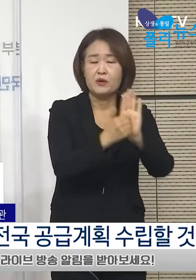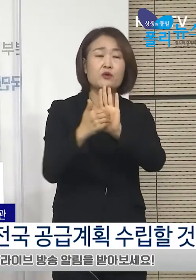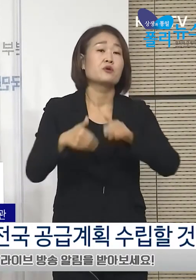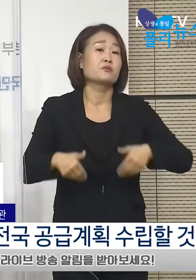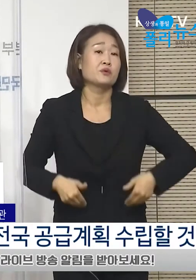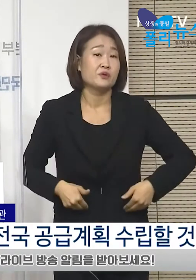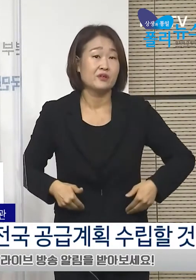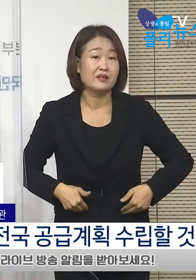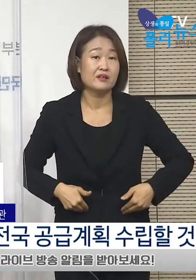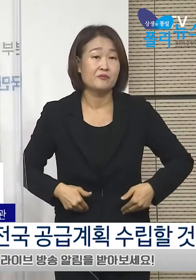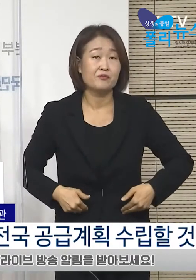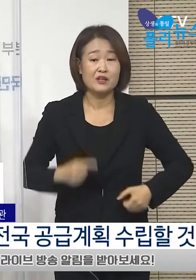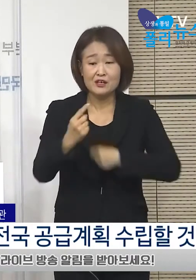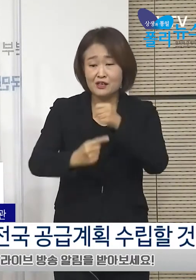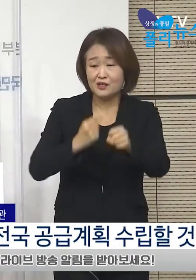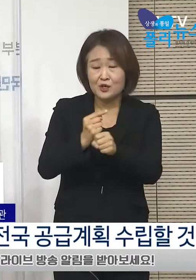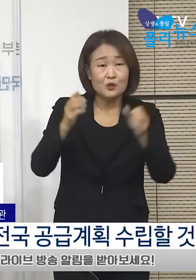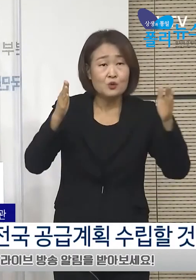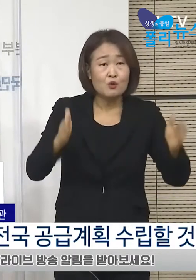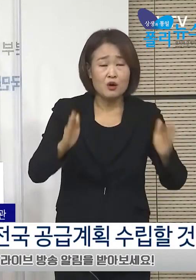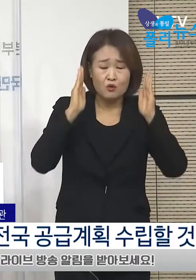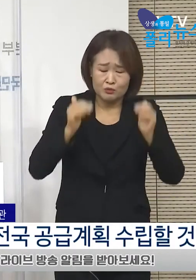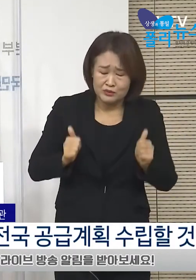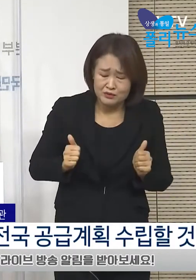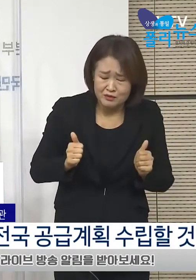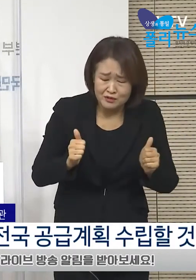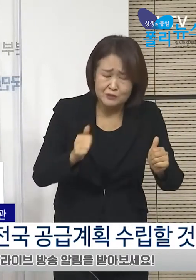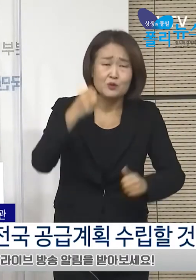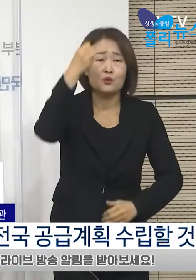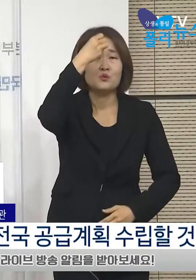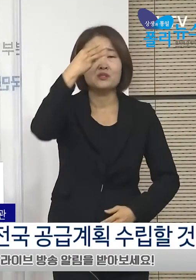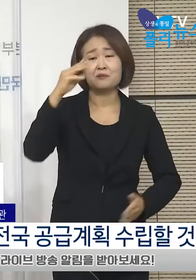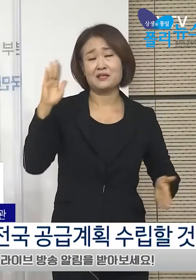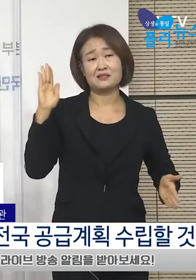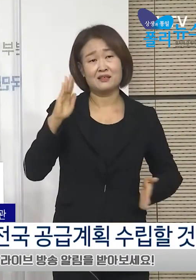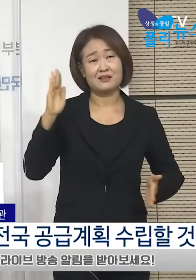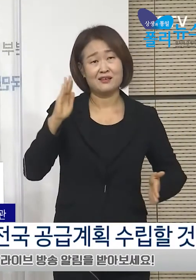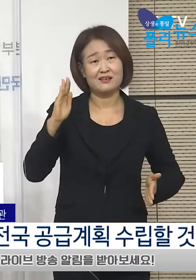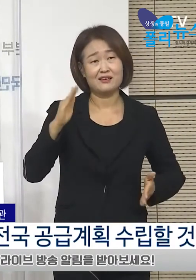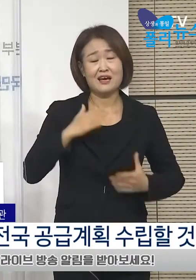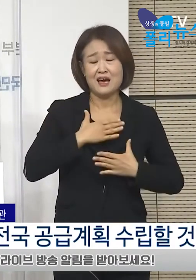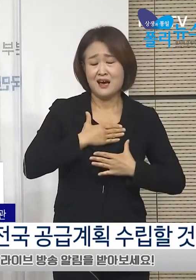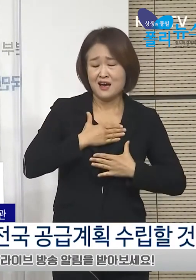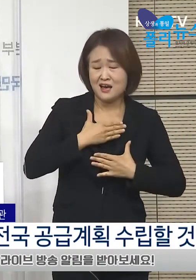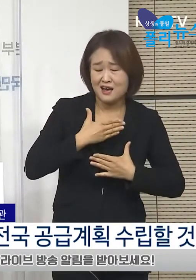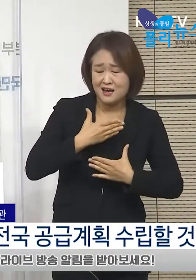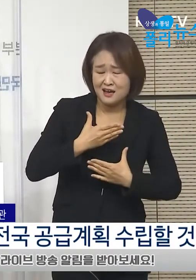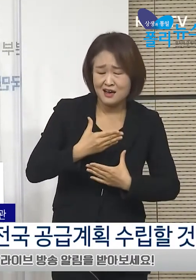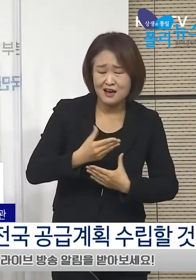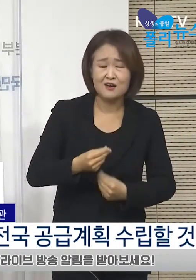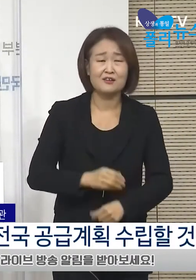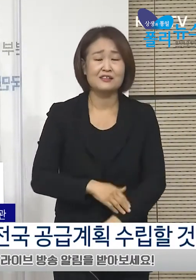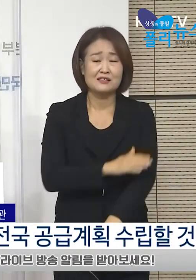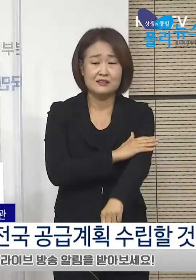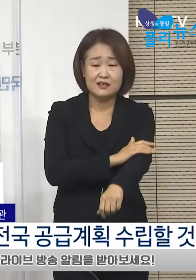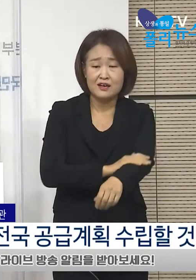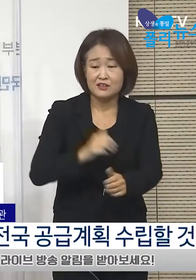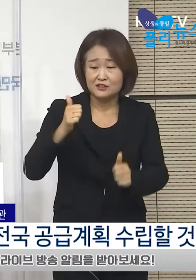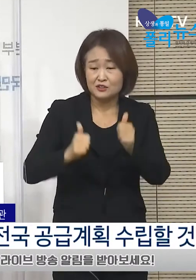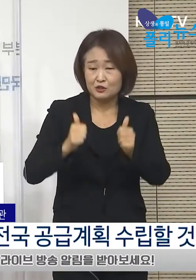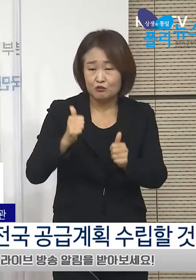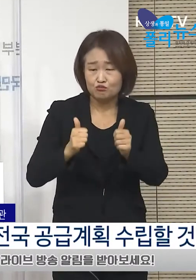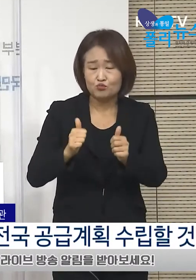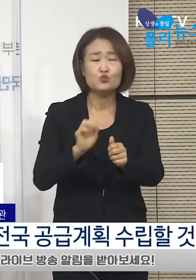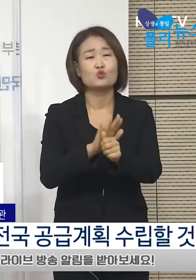1년간 열심히 학업에 열중한 우리 학생들이 안전한 환경에서 안심하고 수능을 볼 수